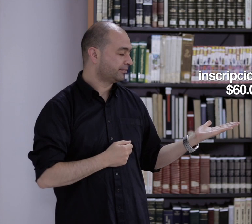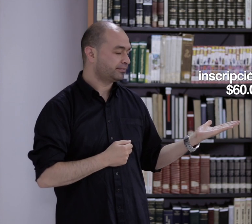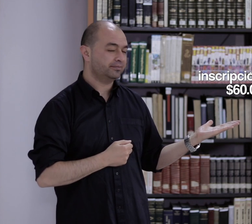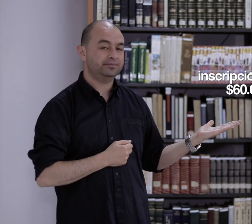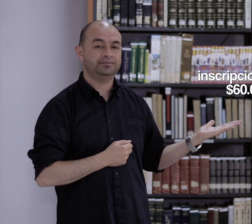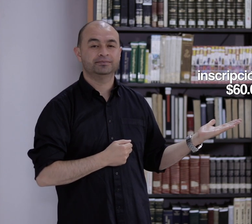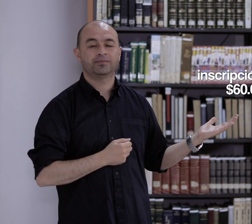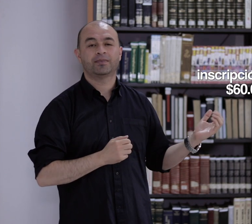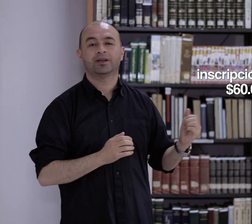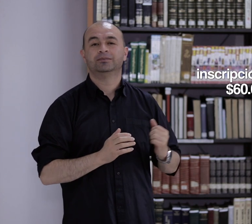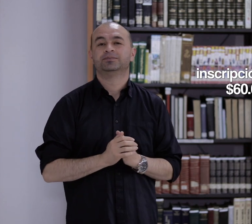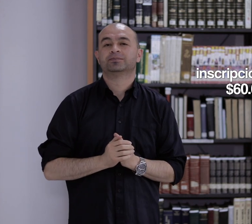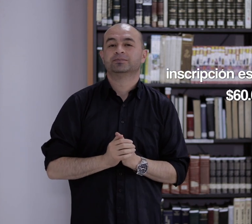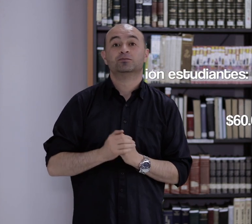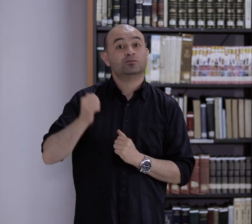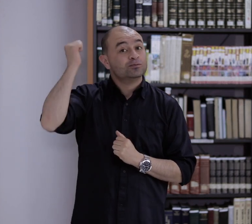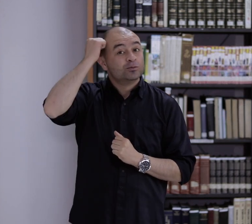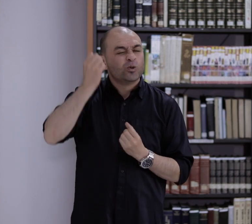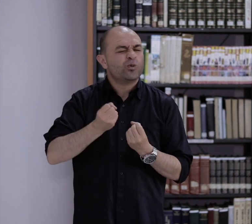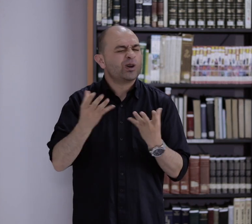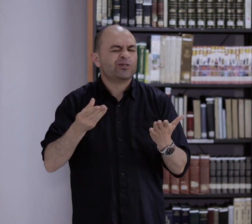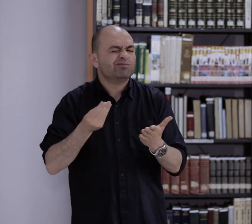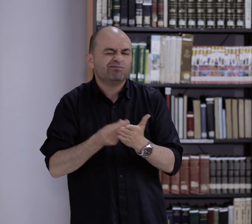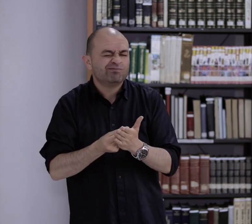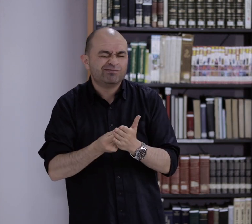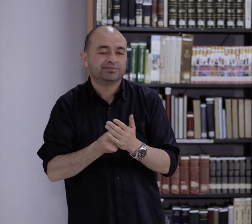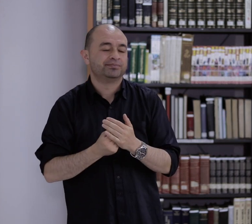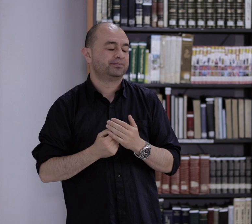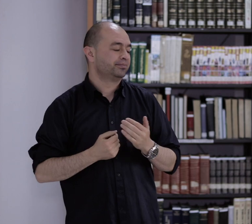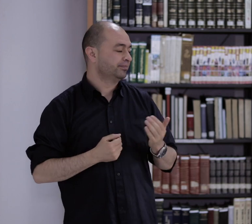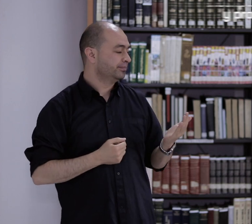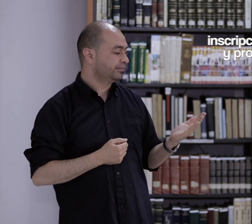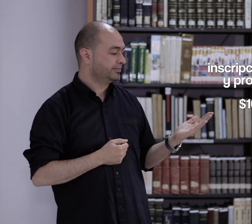de 60.000 pesos y para docentes y profesionales es de 100.000 pesos.